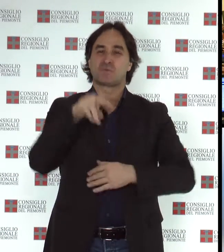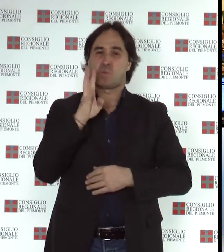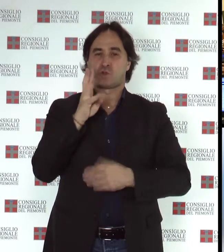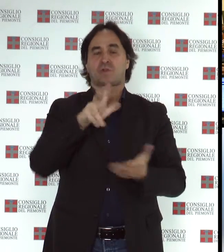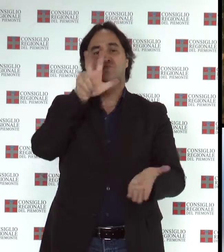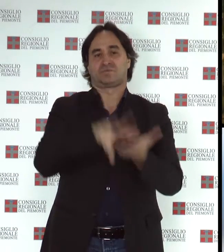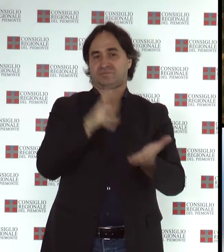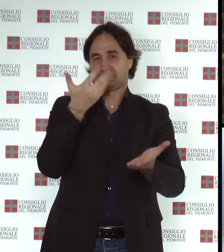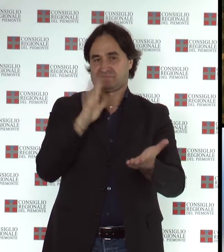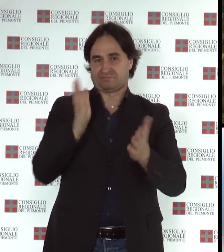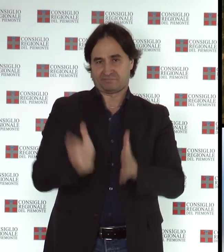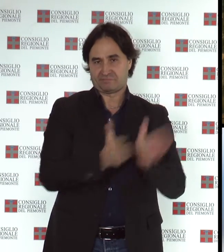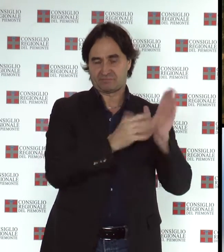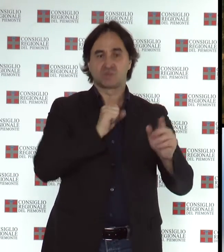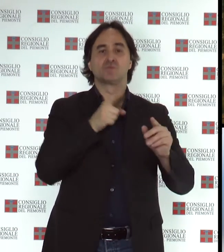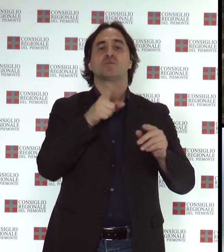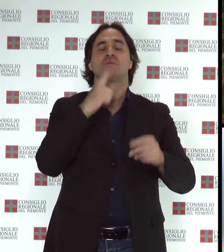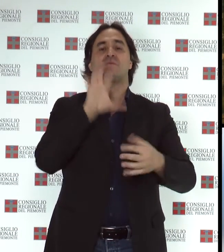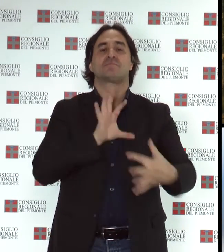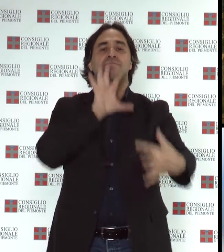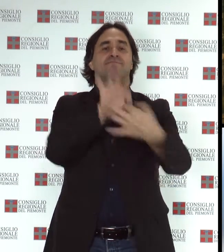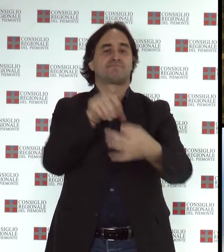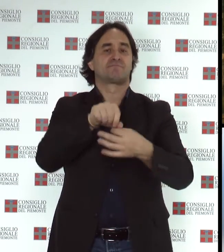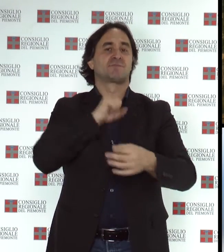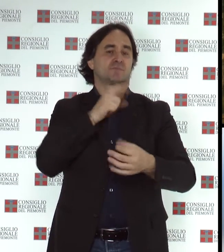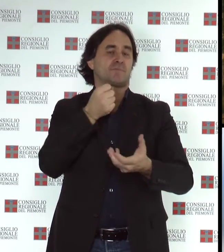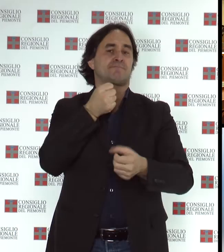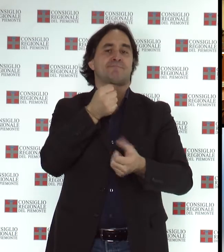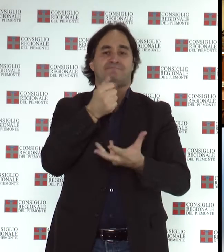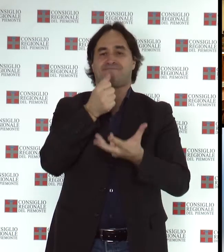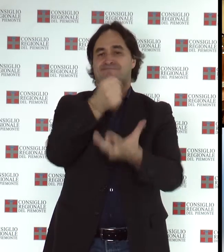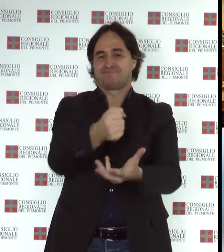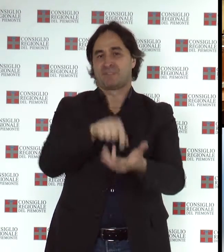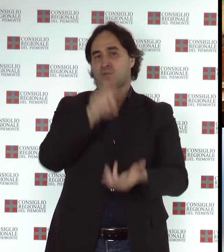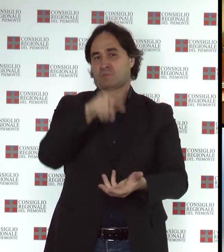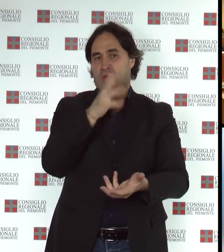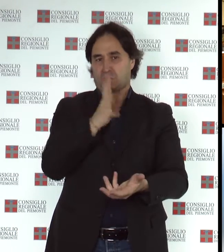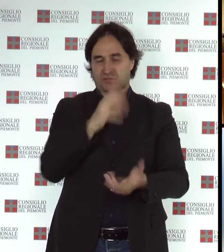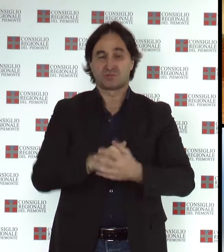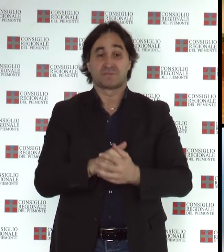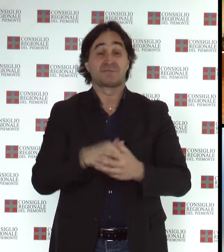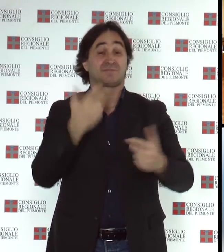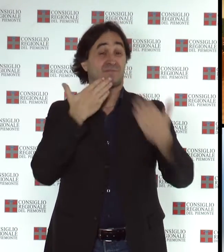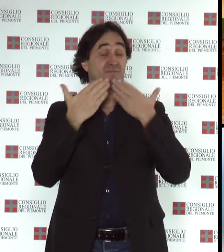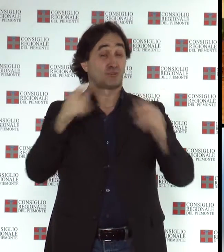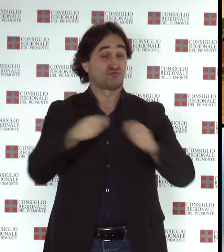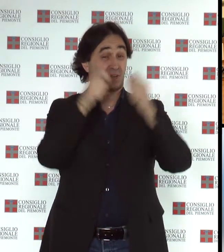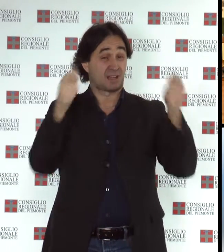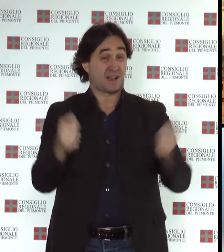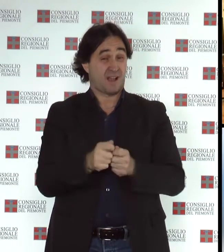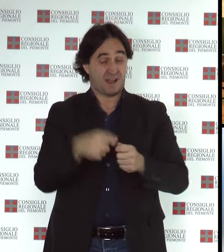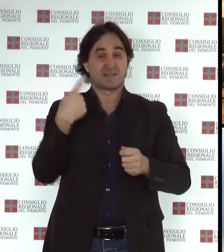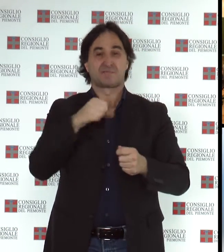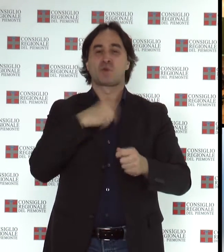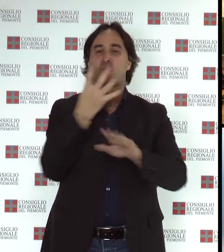iniziato l'esame del collegato alla manovra finanziaria 2015 dopo le relazioni il dibattito generale sono stati approvati 22